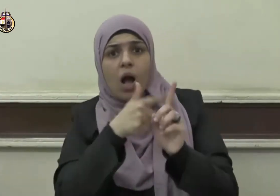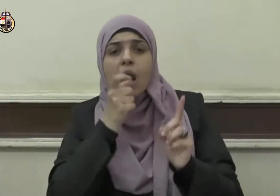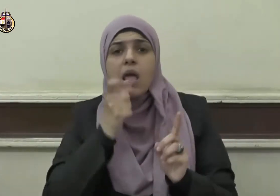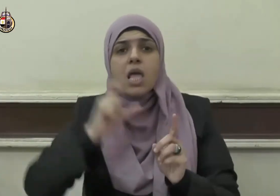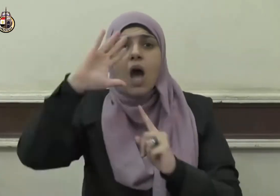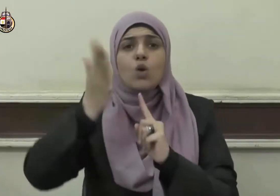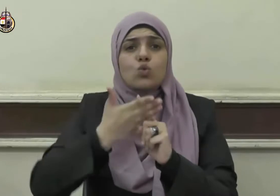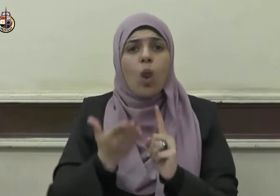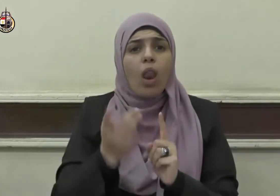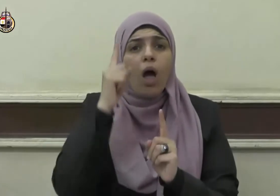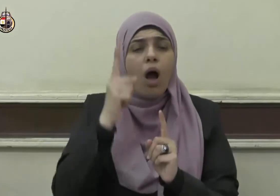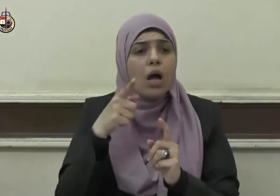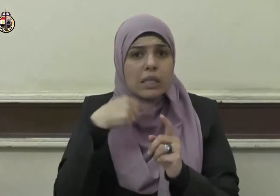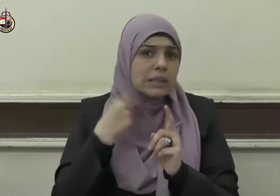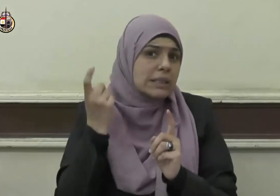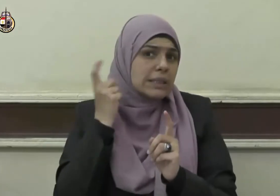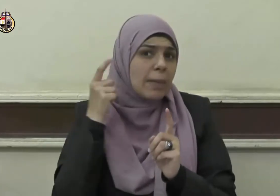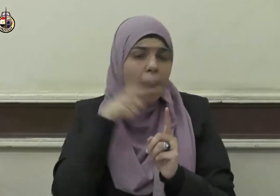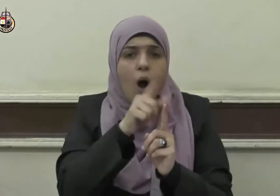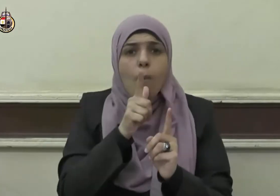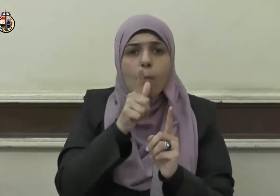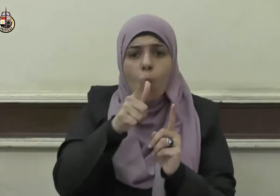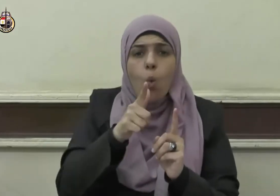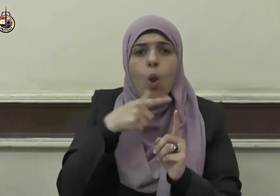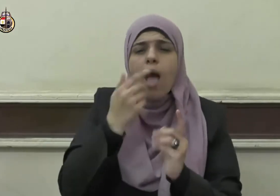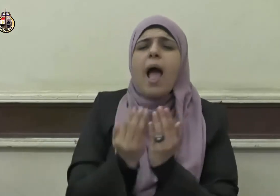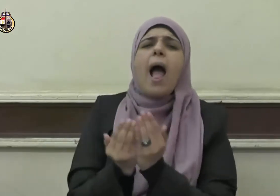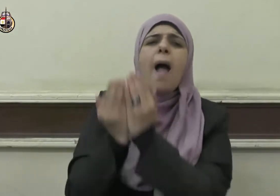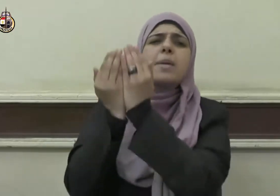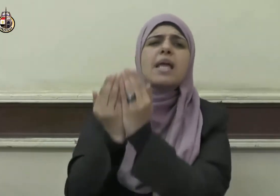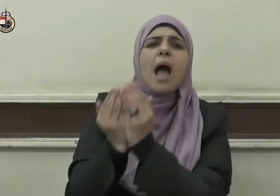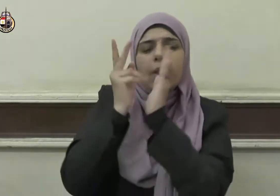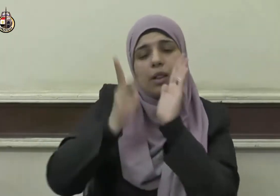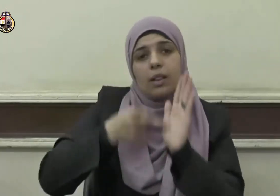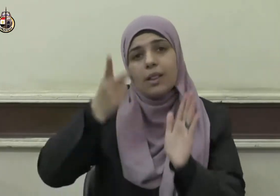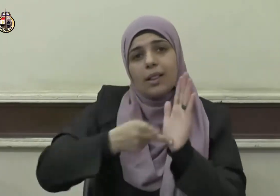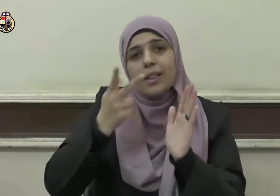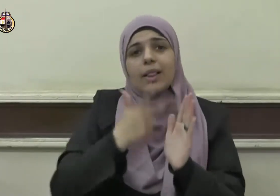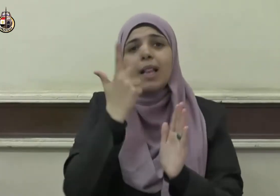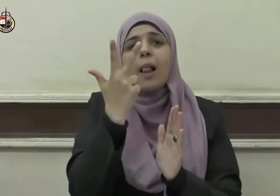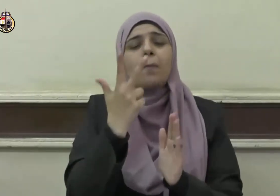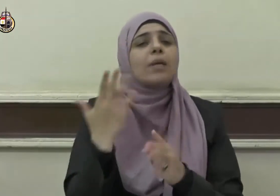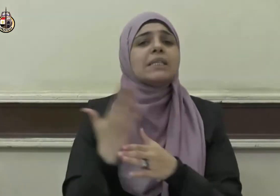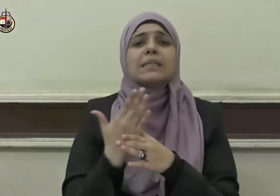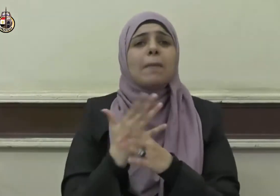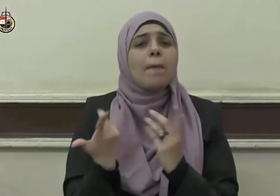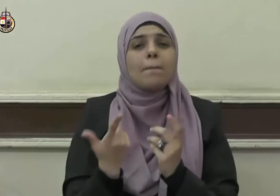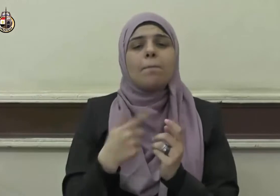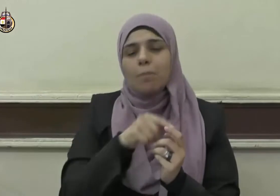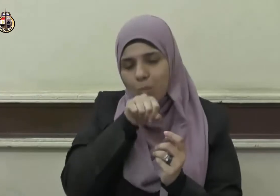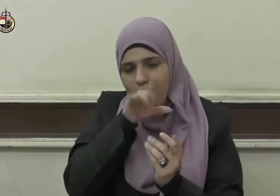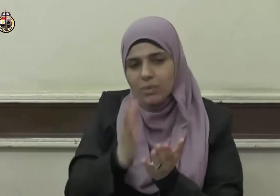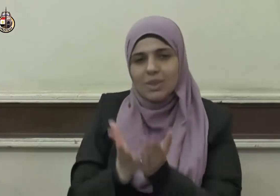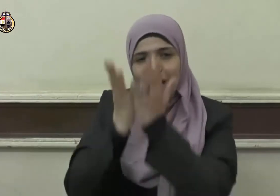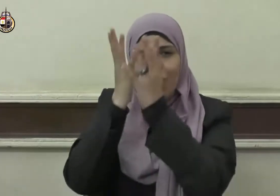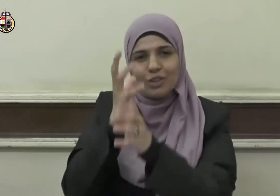سمعناك تقول آمين ثلاث مرات فقال صلى الله عليه